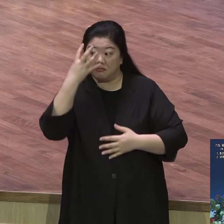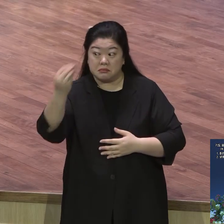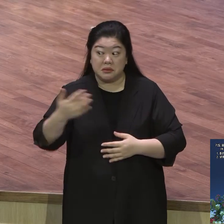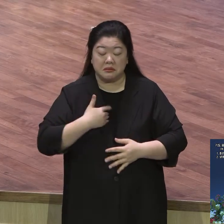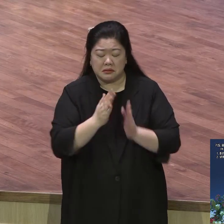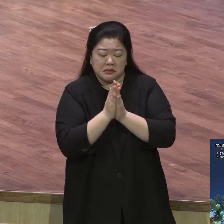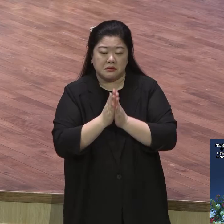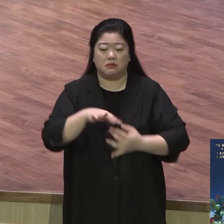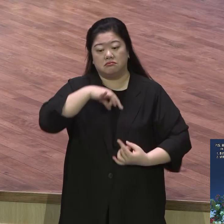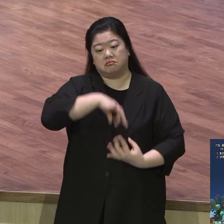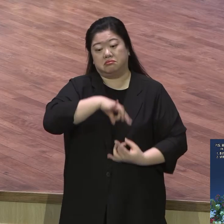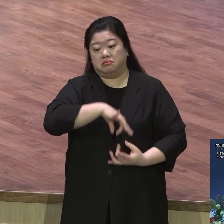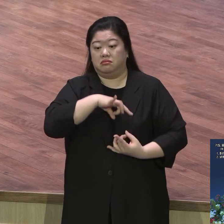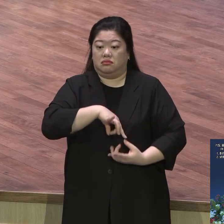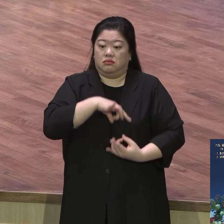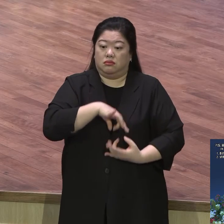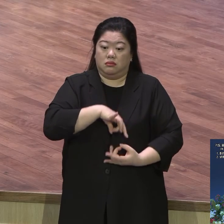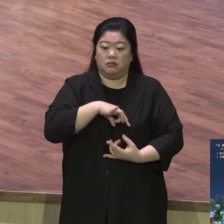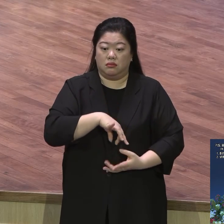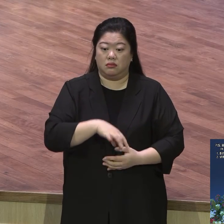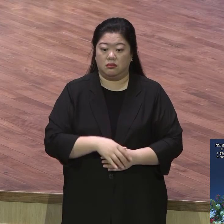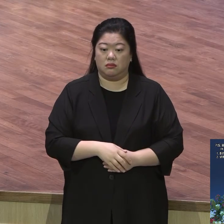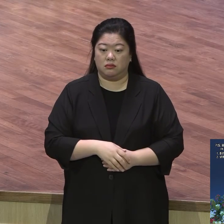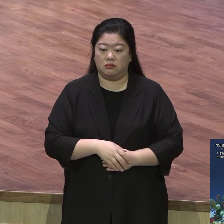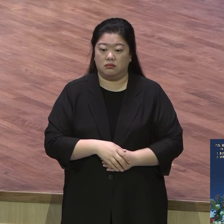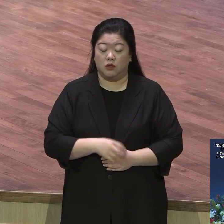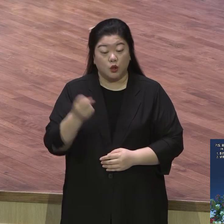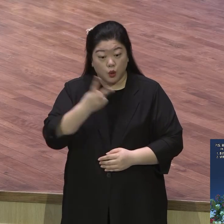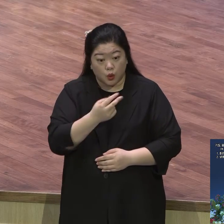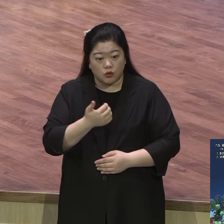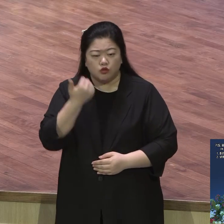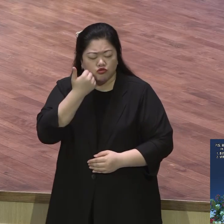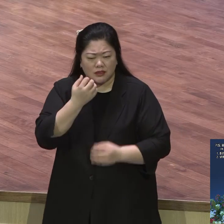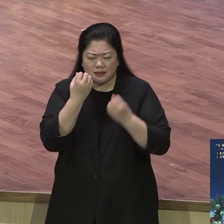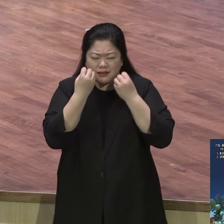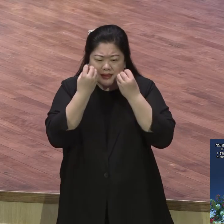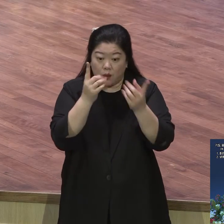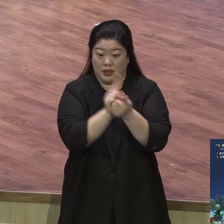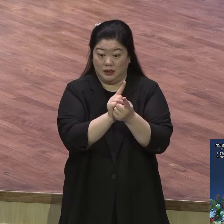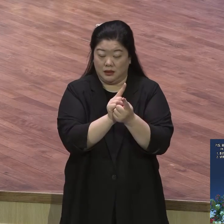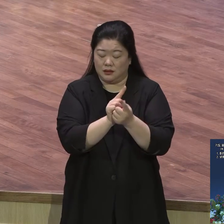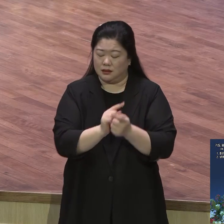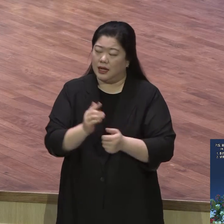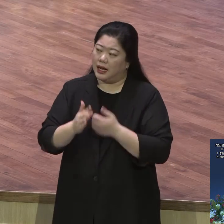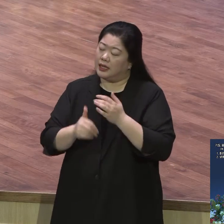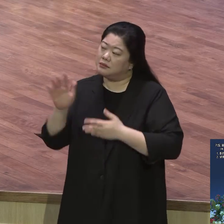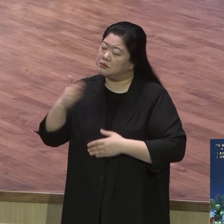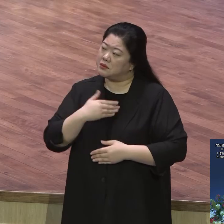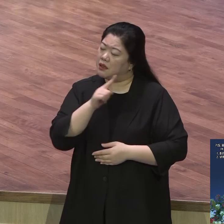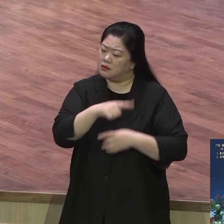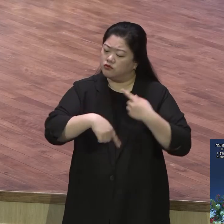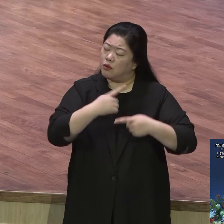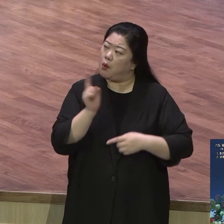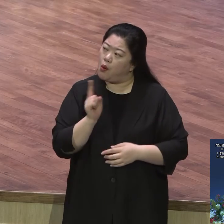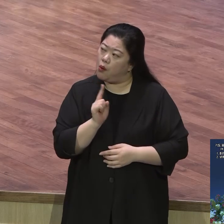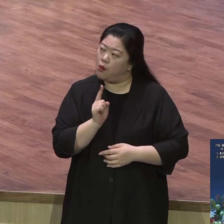하나님 이 사람하고 대화하는데 지금 무슨 말을 할까요 대화하면서 기도해요 그러니까 삶 속에서 계속 24기도가 그 말이에요